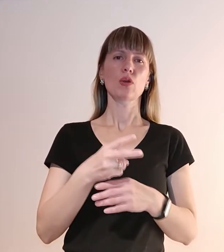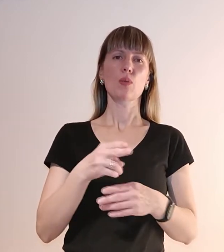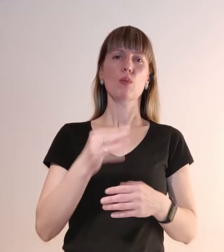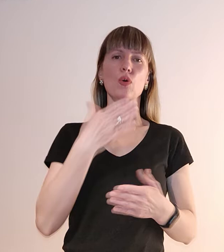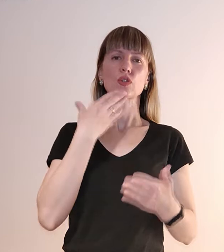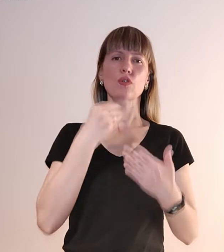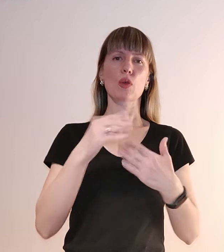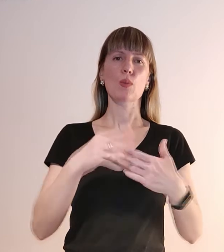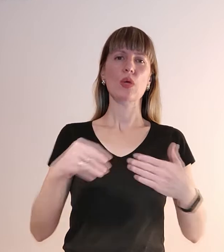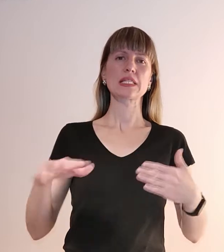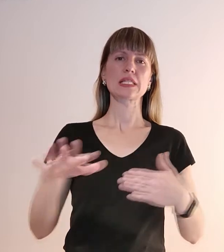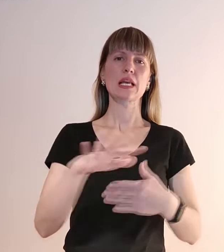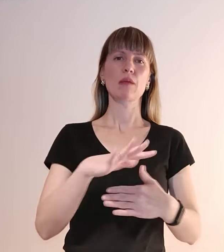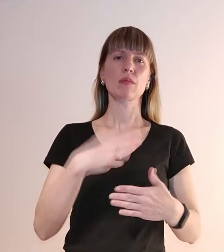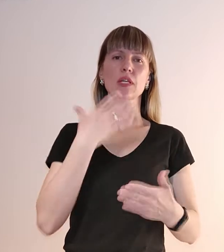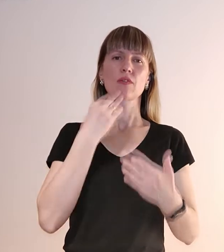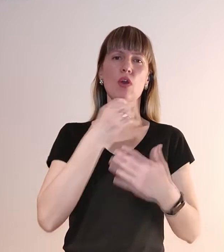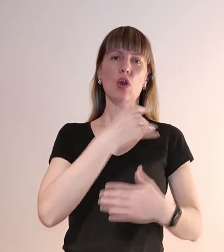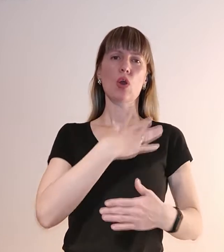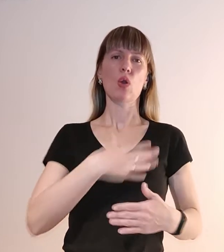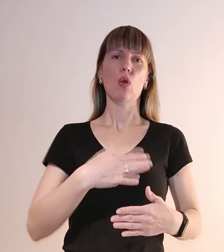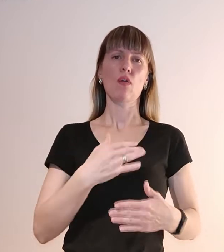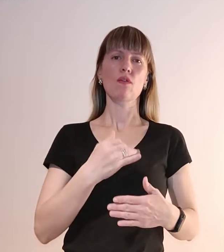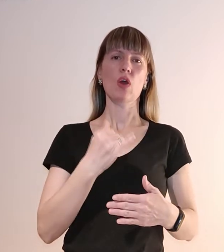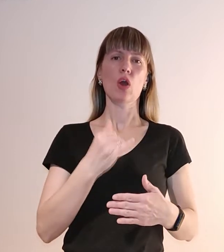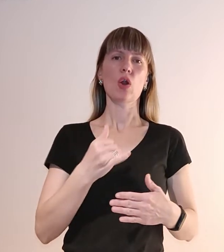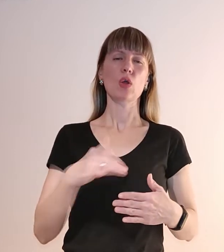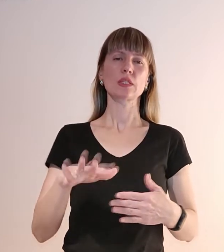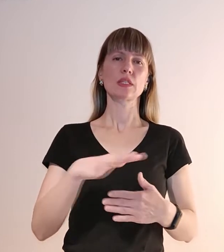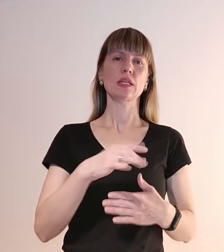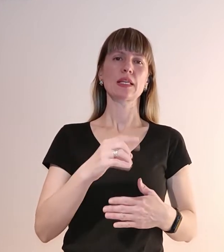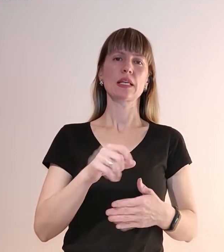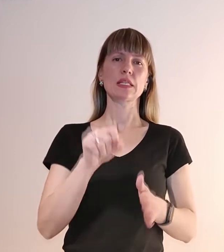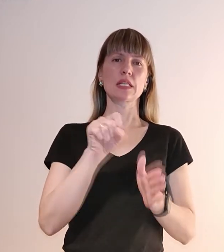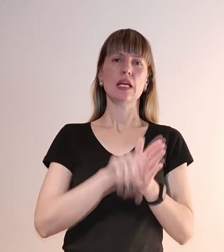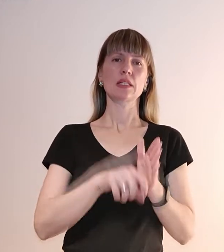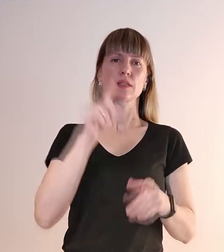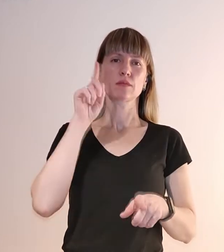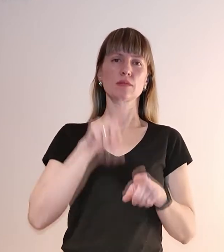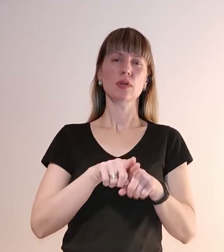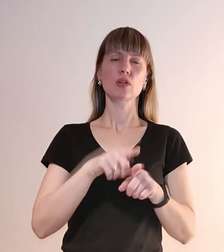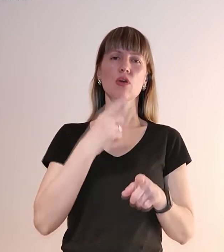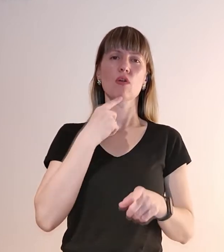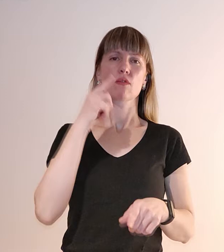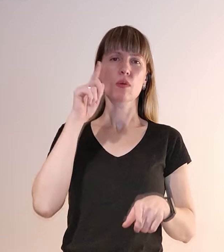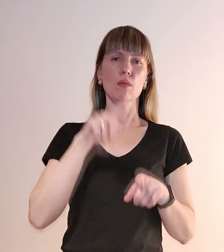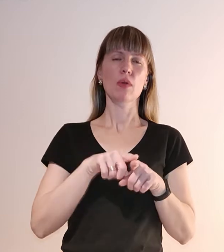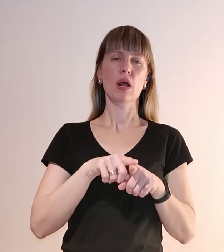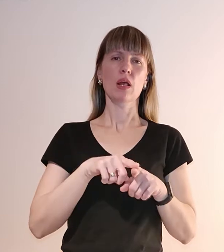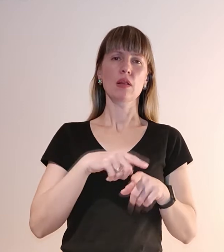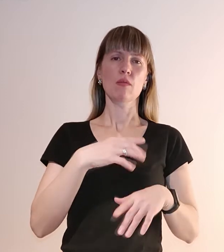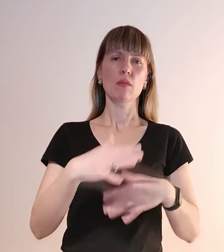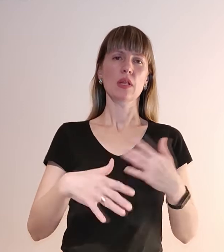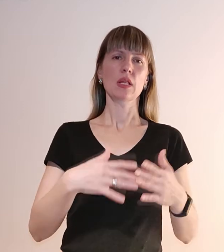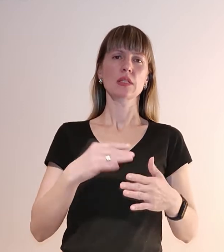землі свою кров розвали і зарізали брата. Кровів брата впливись і отут